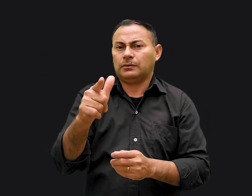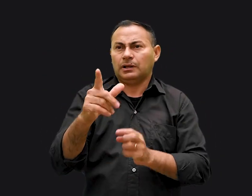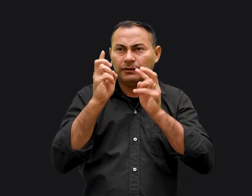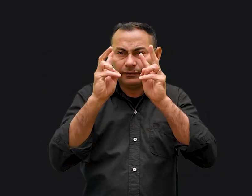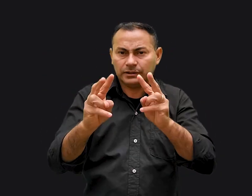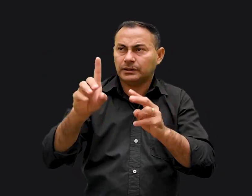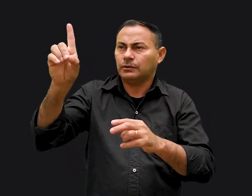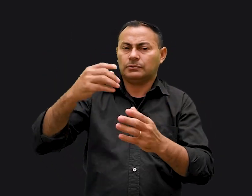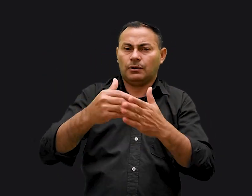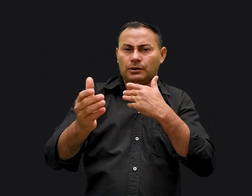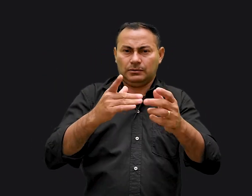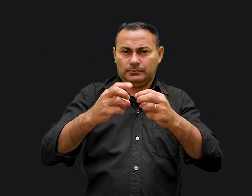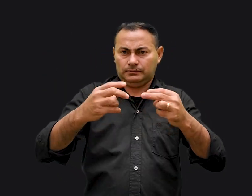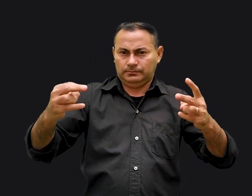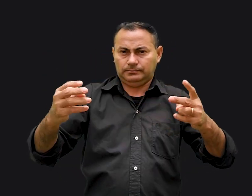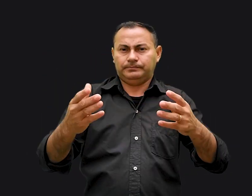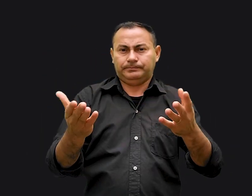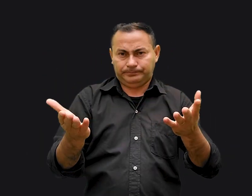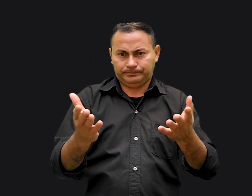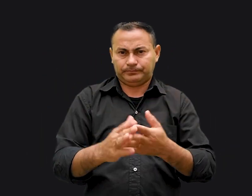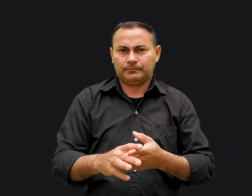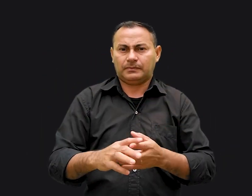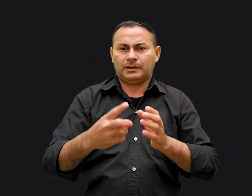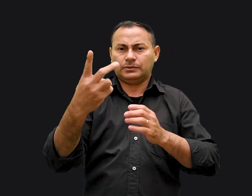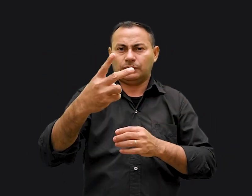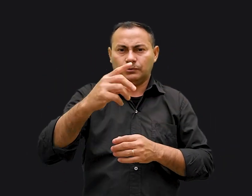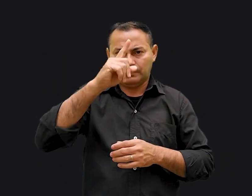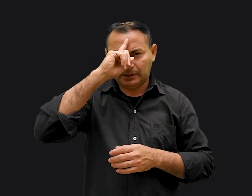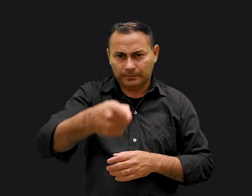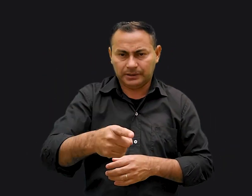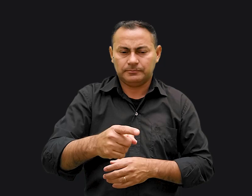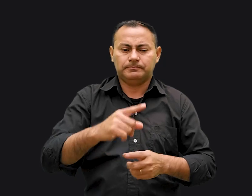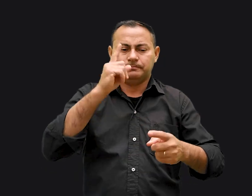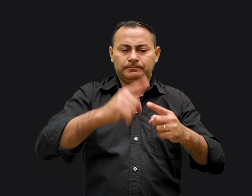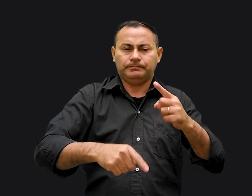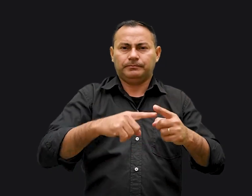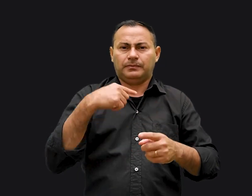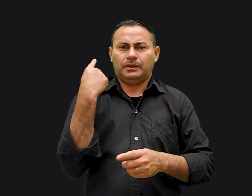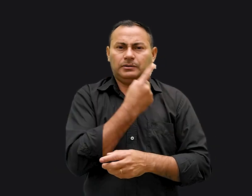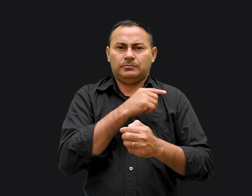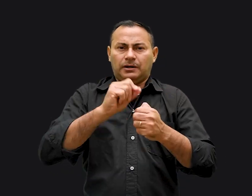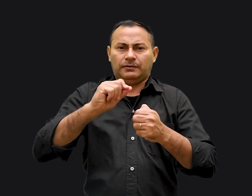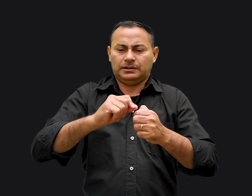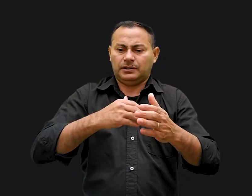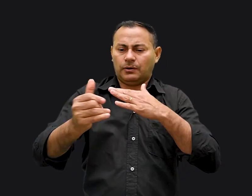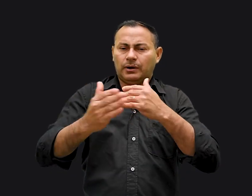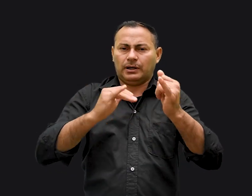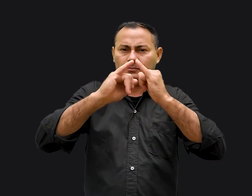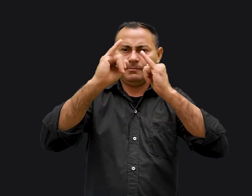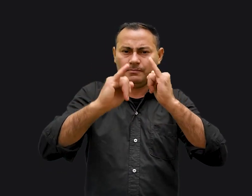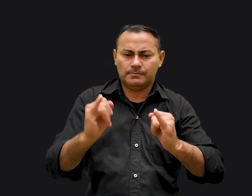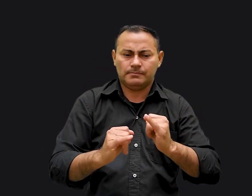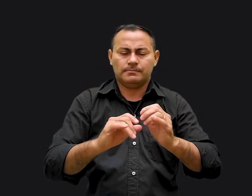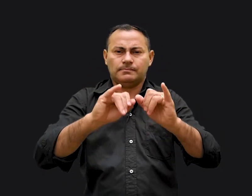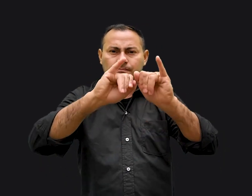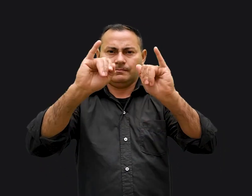tem visto Deus como qualquer coisa. O segundo mandamento proíbe-nos de fazer qualquer tipo de imagem de escultura,